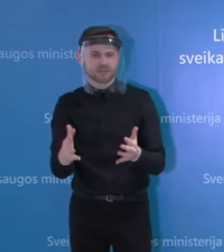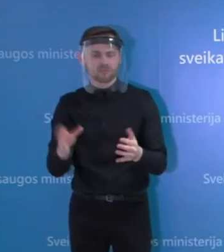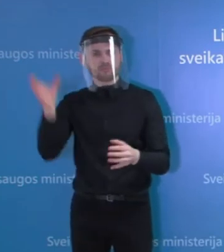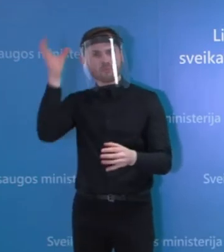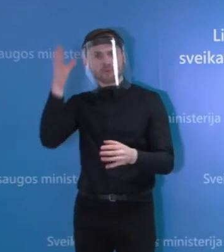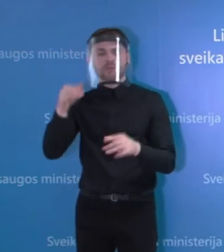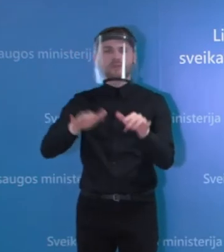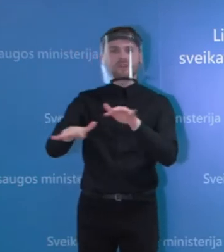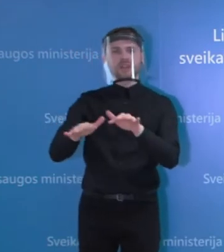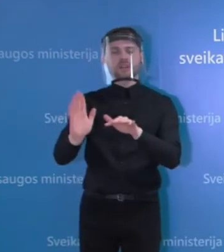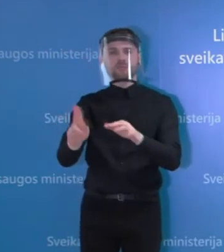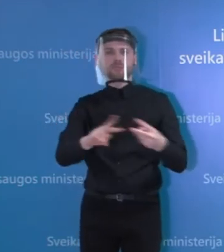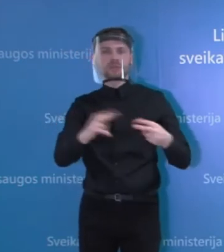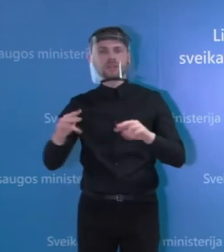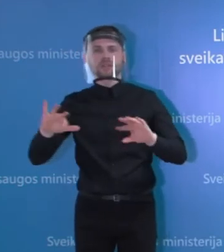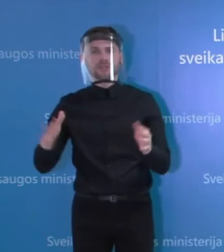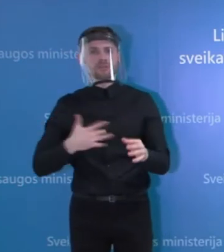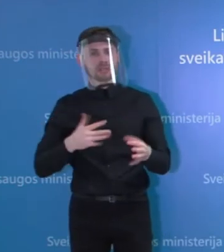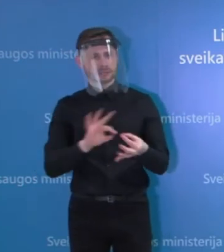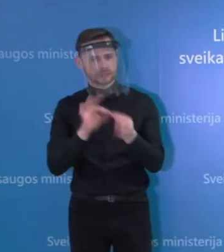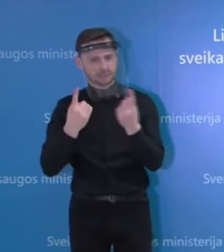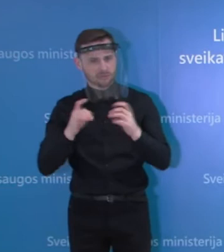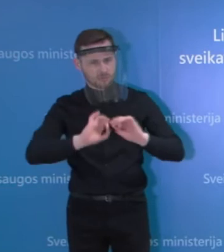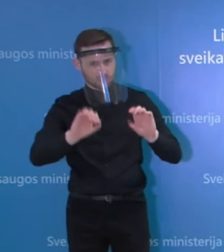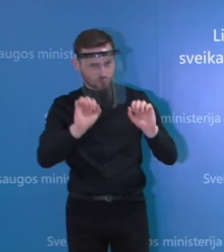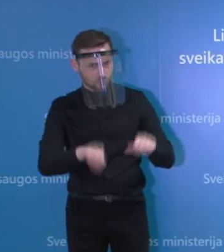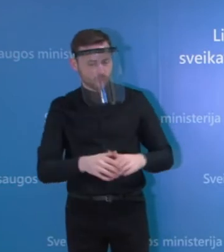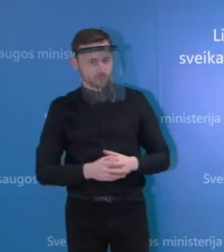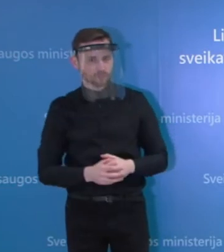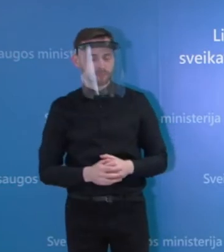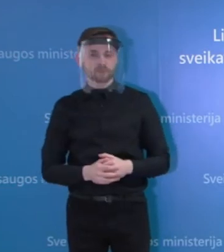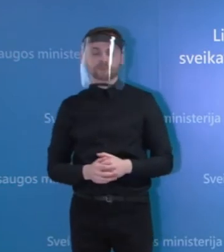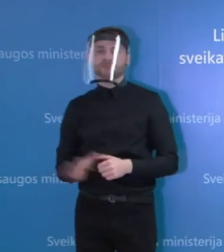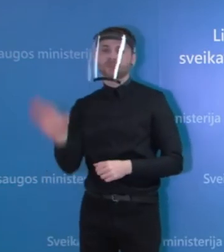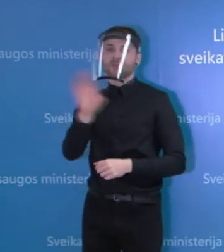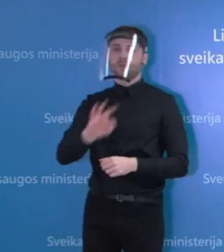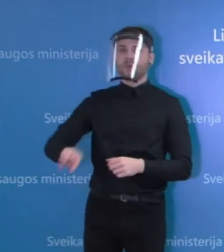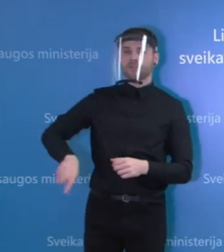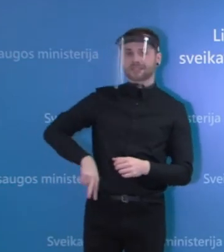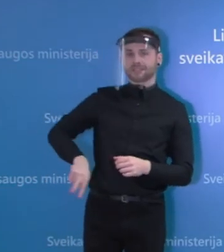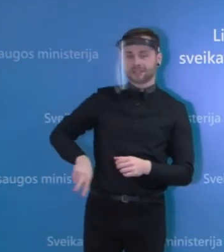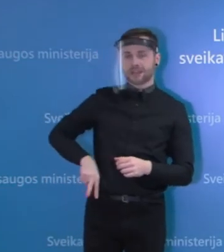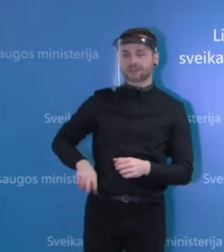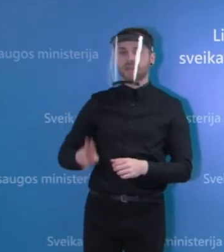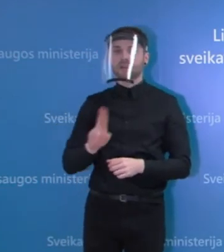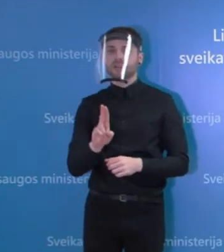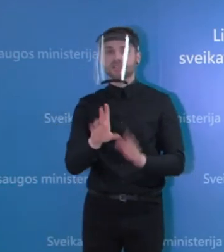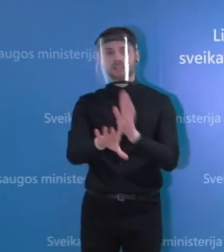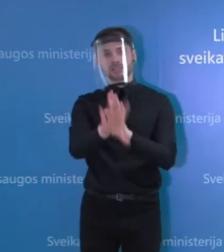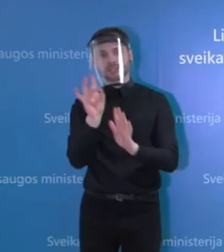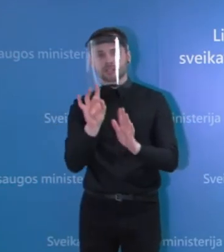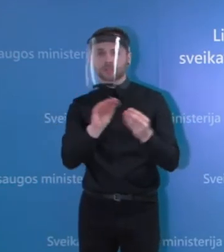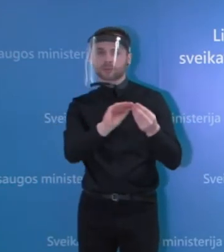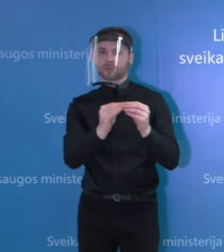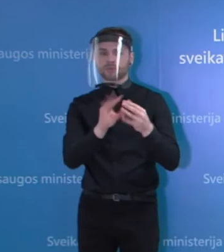mokslinę veiklą, kuri ten yra vykdoma? Na, ne, tai su vadova iš rinkimų tikrai niekaip yra nesusiję,